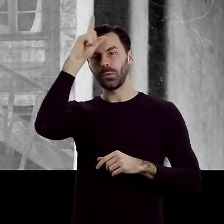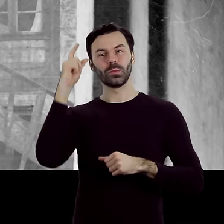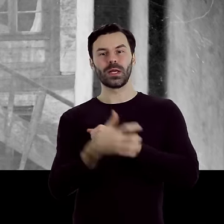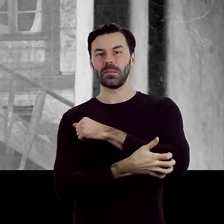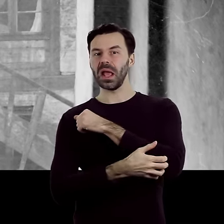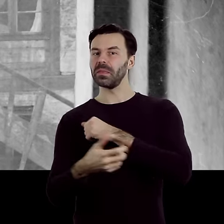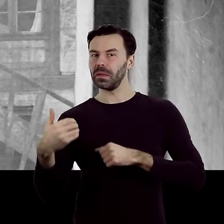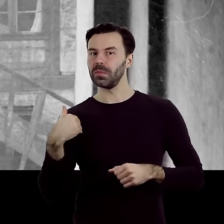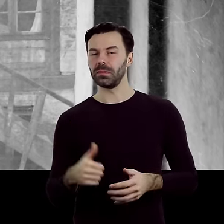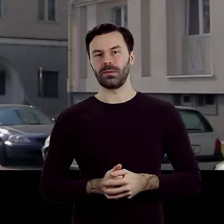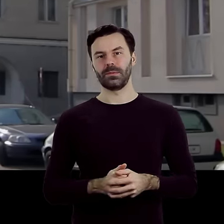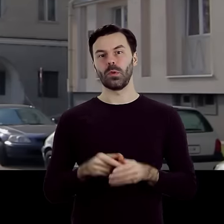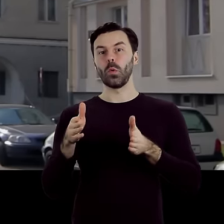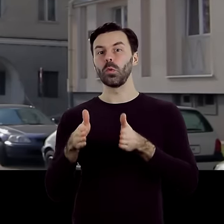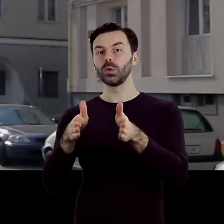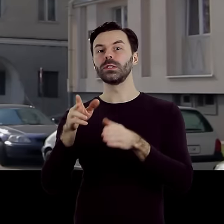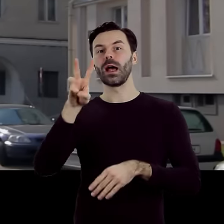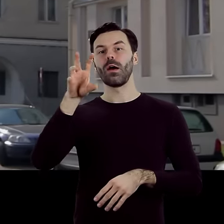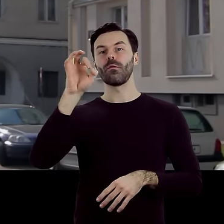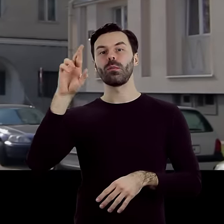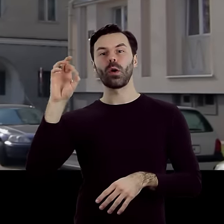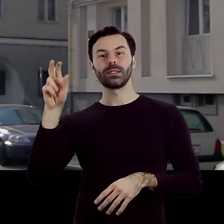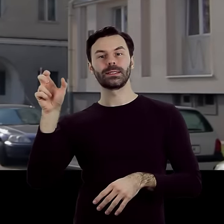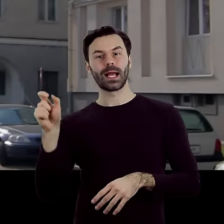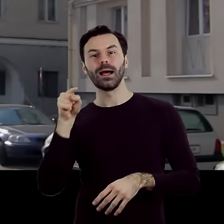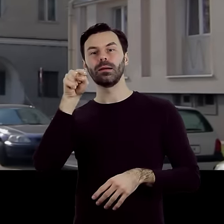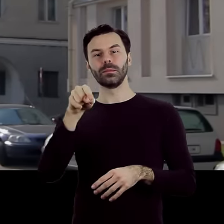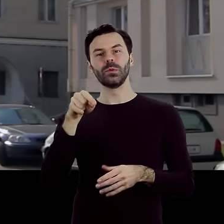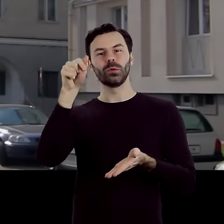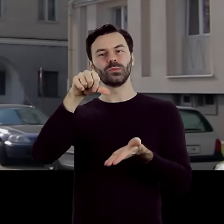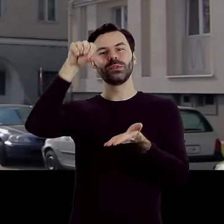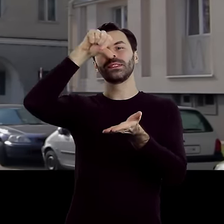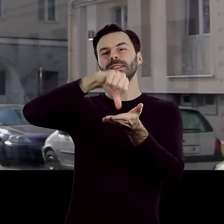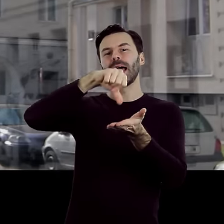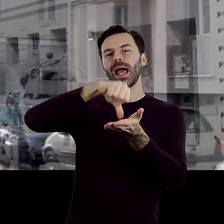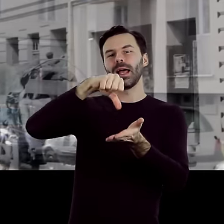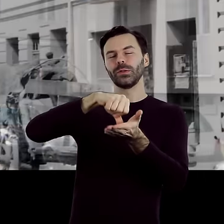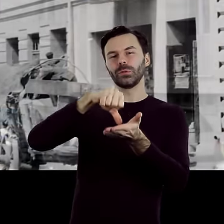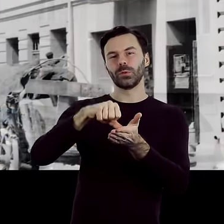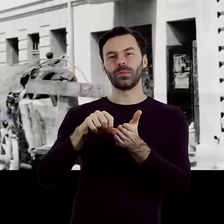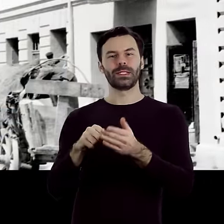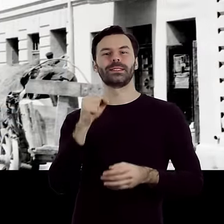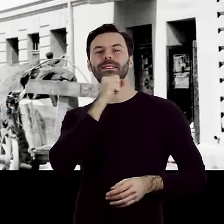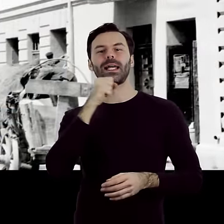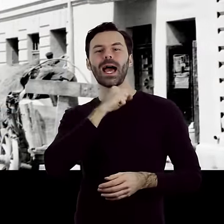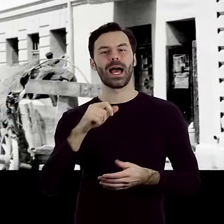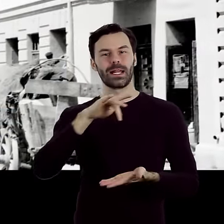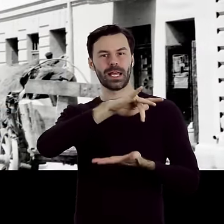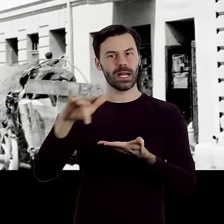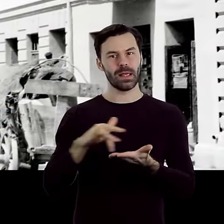Ulica Wolborska miała swój początek w sercu staromiejskiej dzielnicy przy Starym Rynku. Przez wiele lat